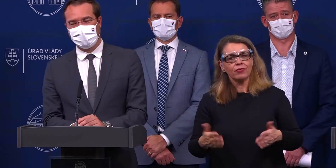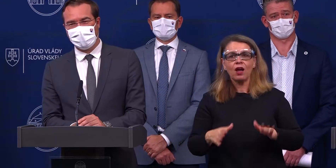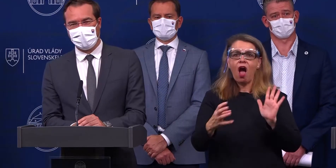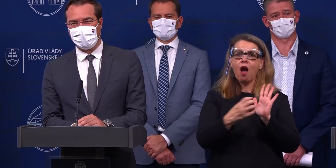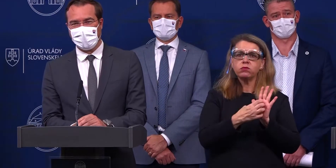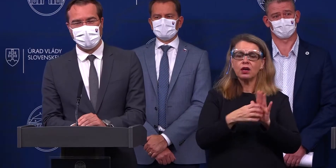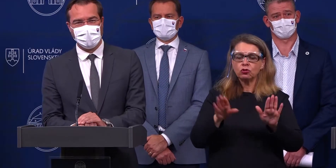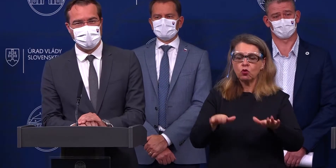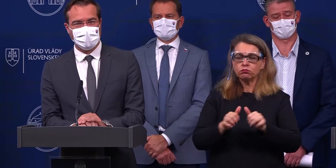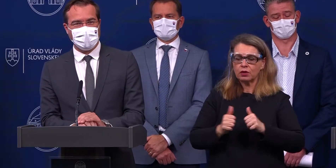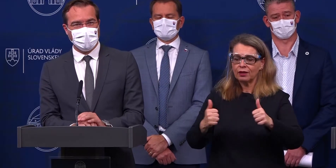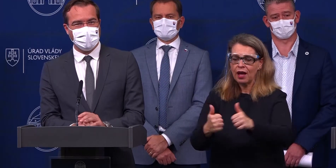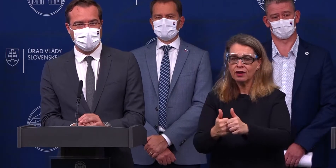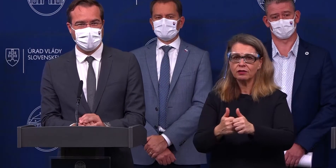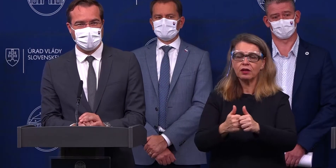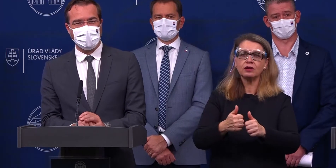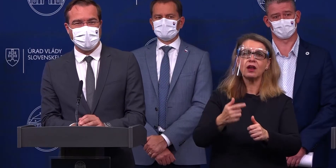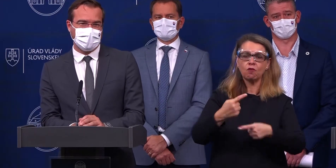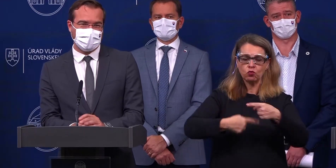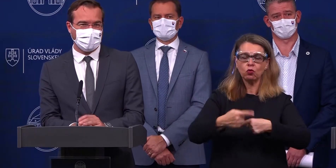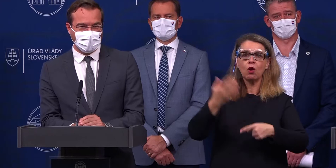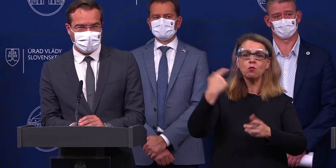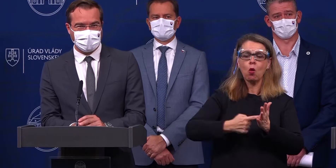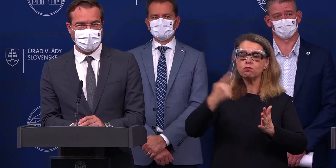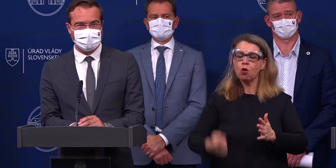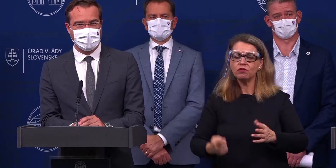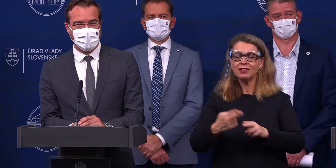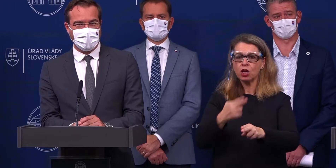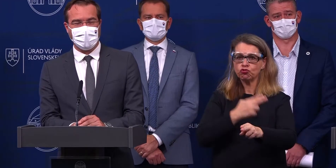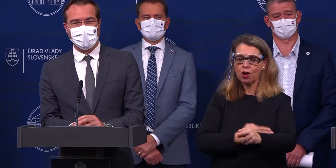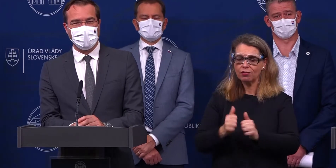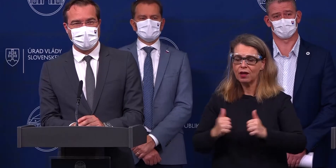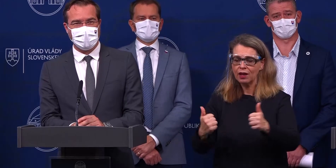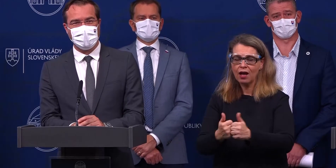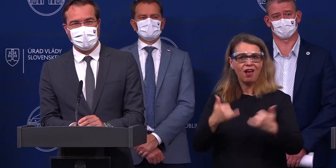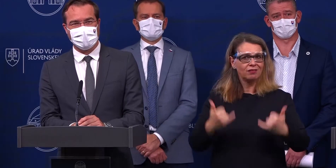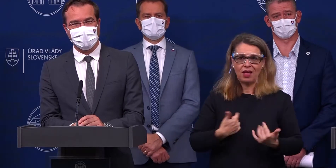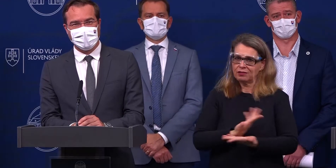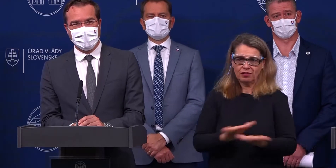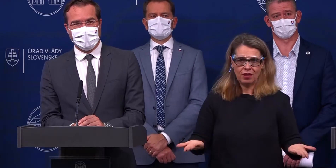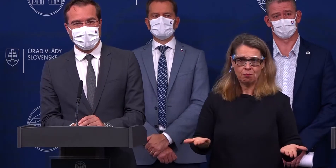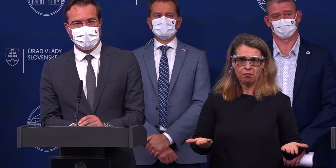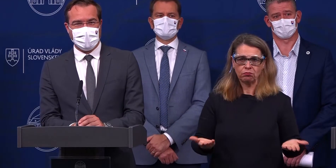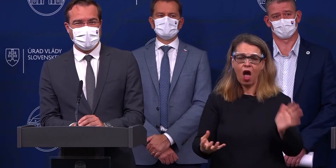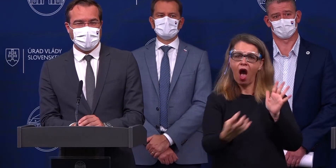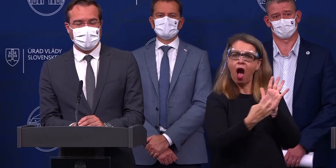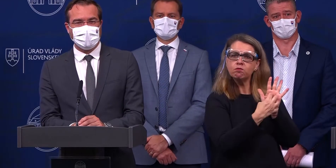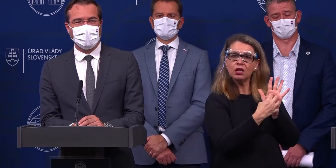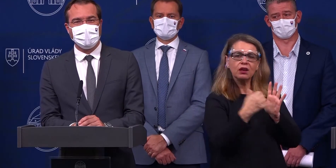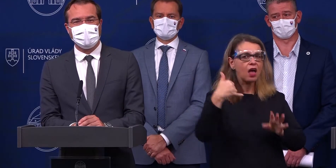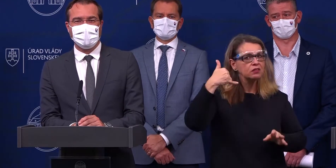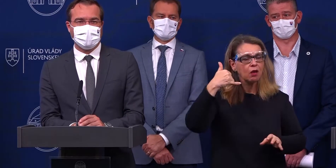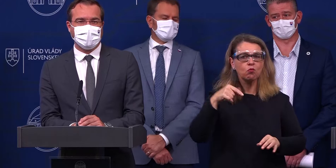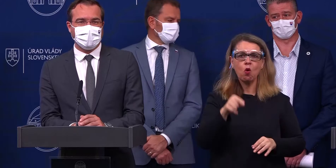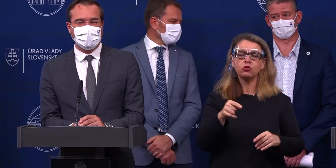aplikácia fungovala práve preto, že bola povinná štátna karanténa, ktorá nie je teraz a bola na dobrovoľnej báze. Takže každý jeden,